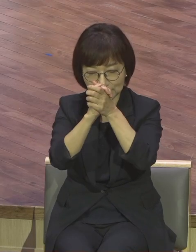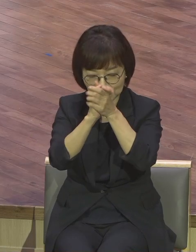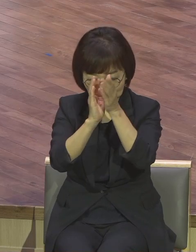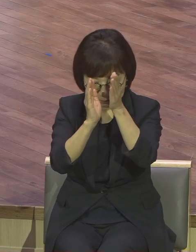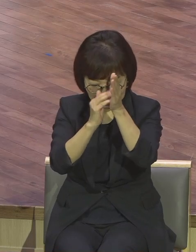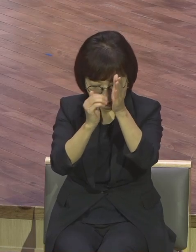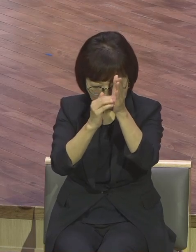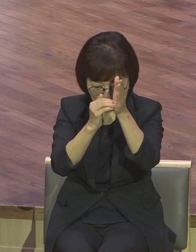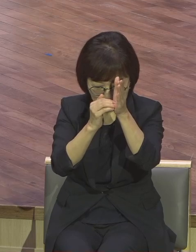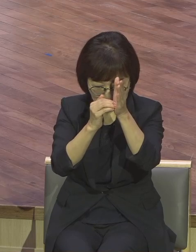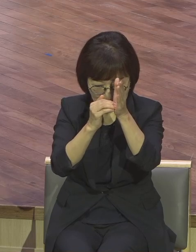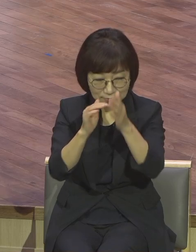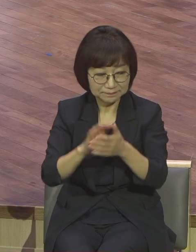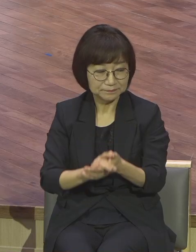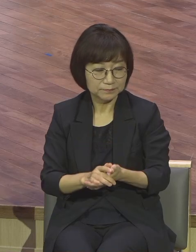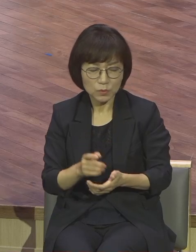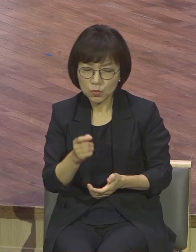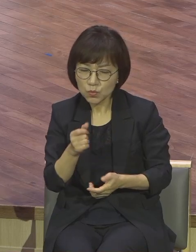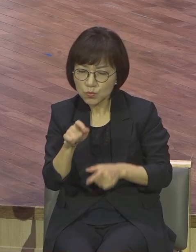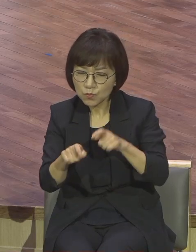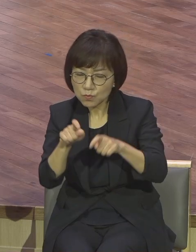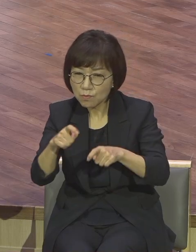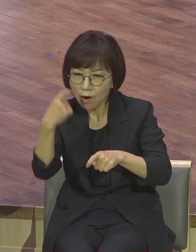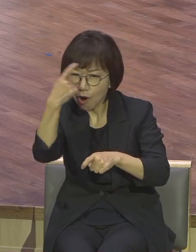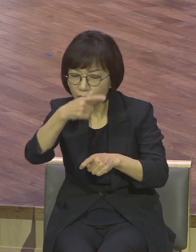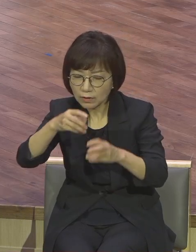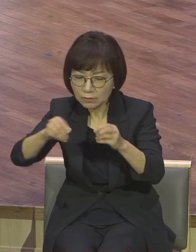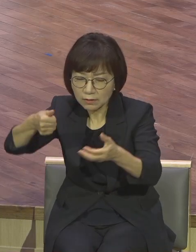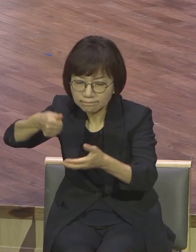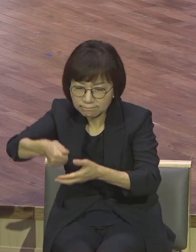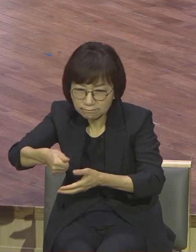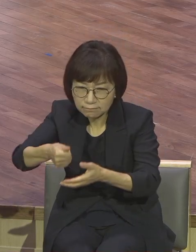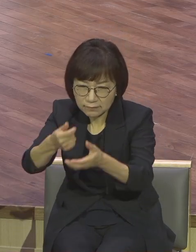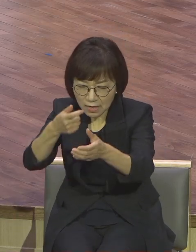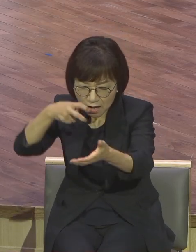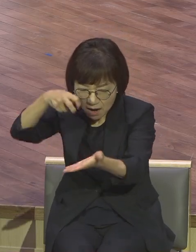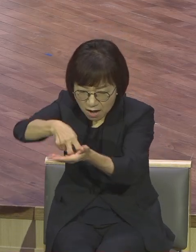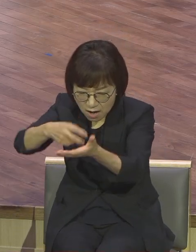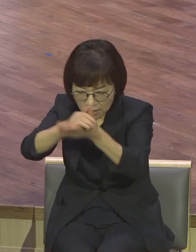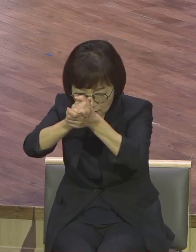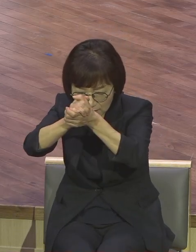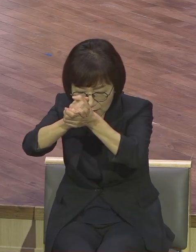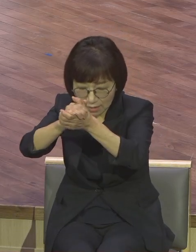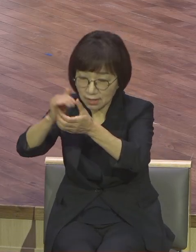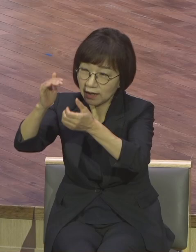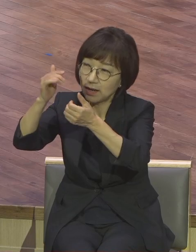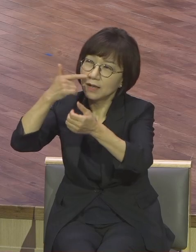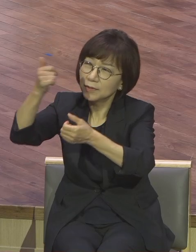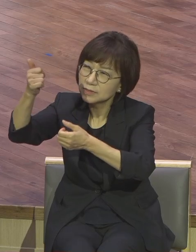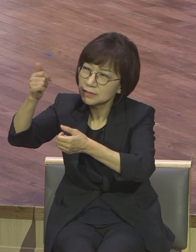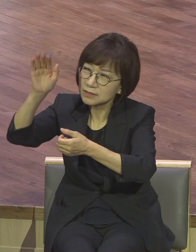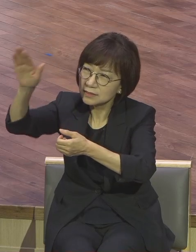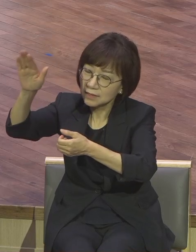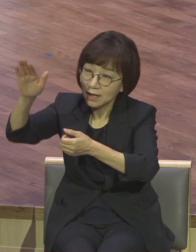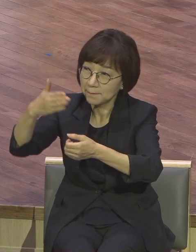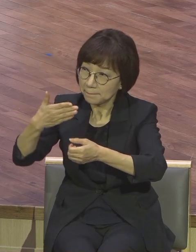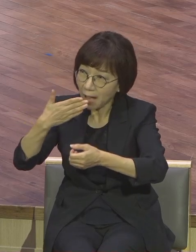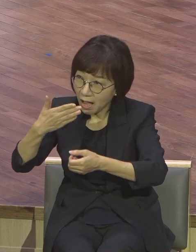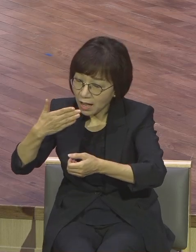조금 나아가서 얼굴을 땅에 대시고 엎드려 기도하시고 내 아버지여 만약 할만 하시거든 이 잔을 내게